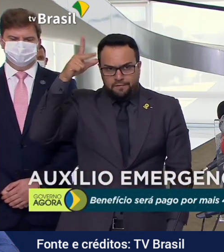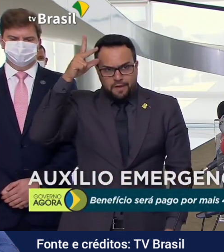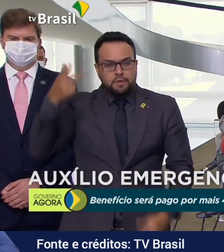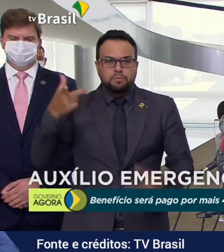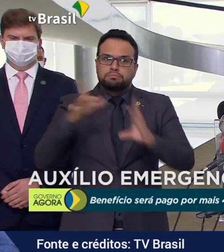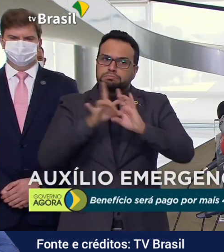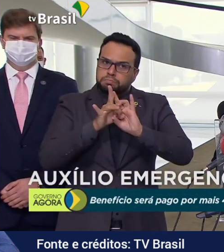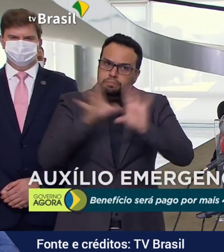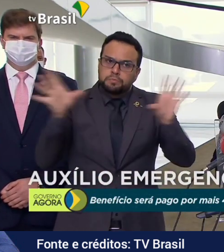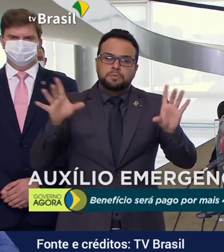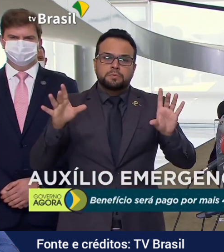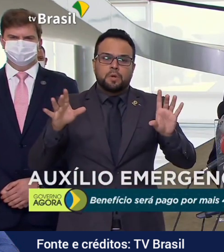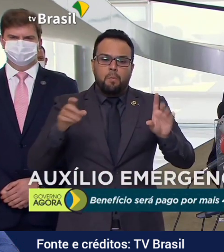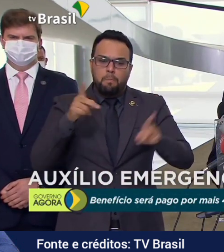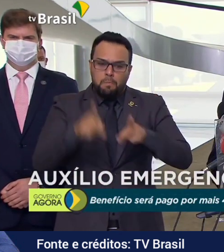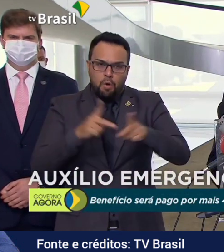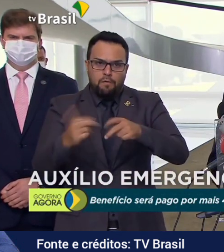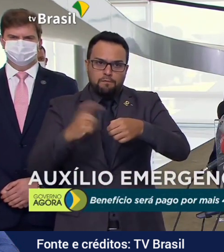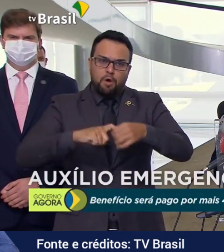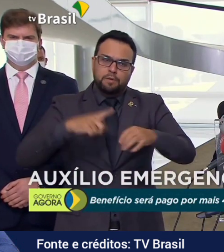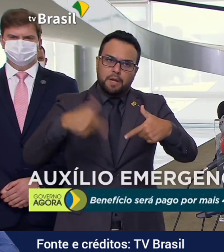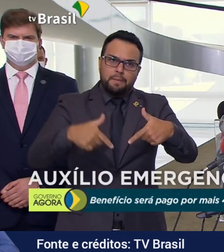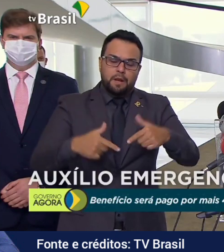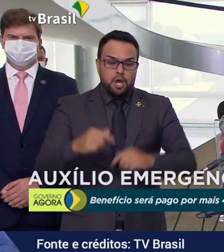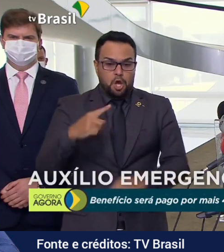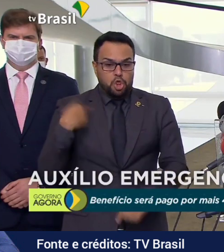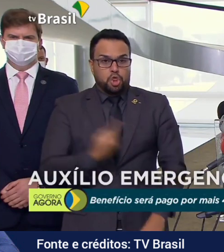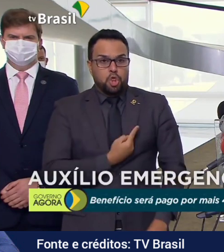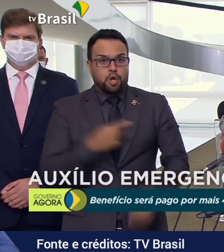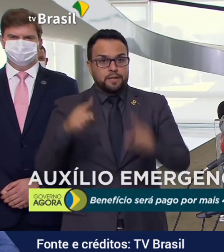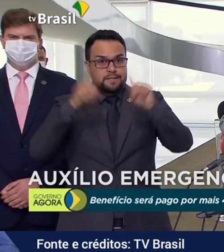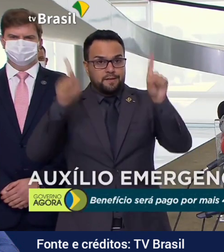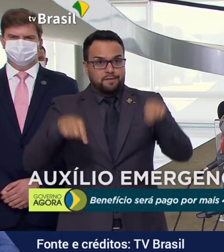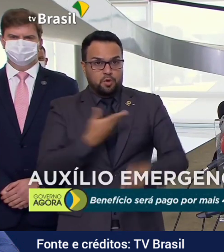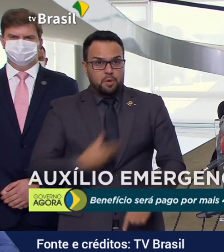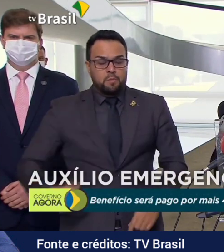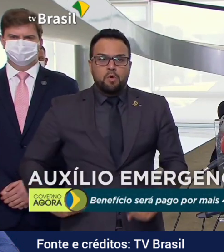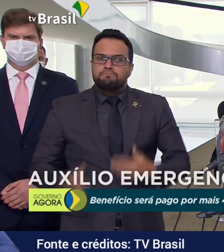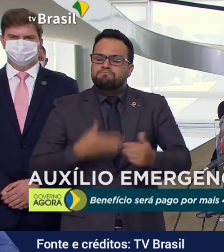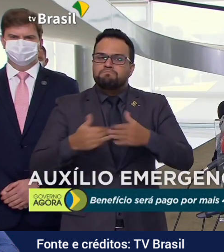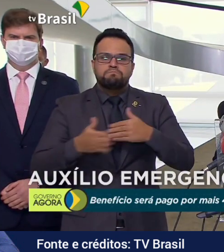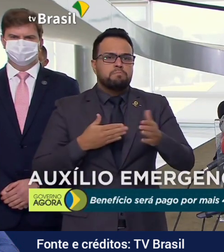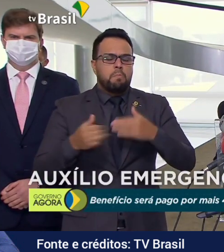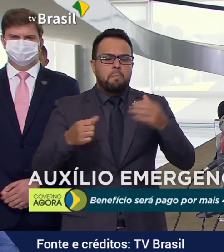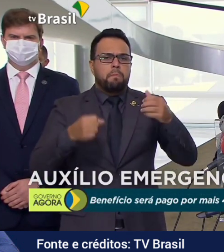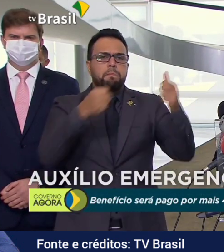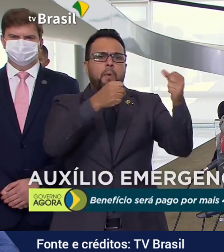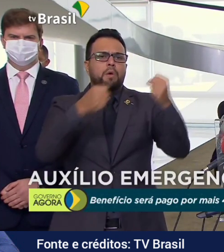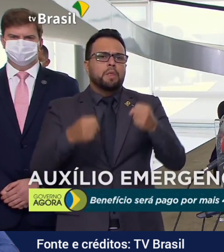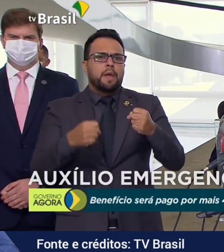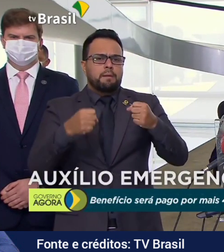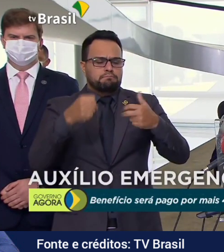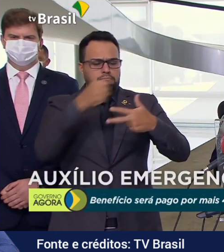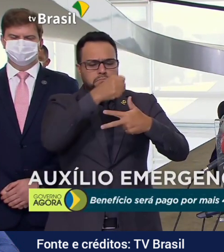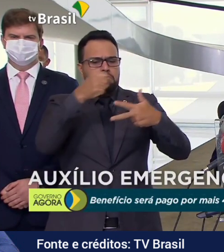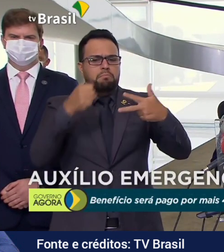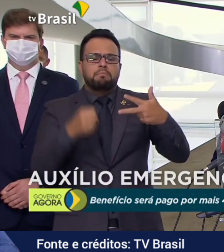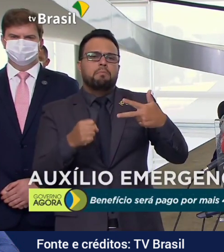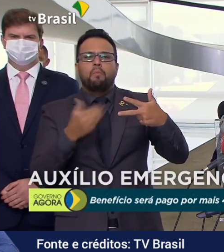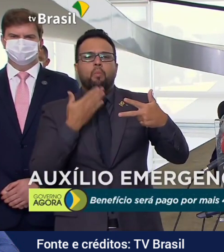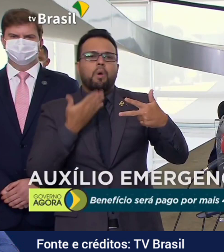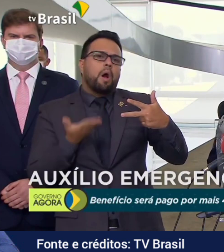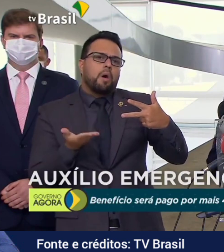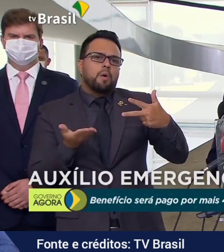servidores públicos, federais, estaduais, municipais, no interesse do poder, nós temos todo